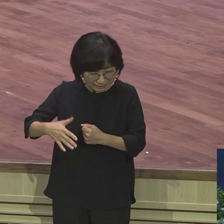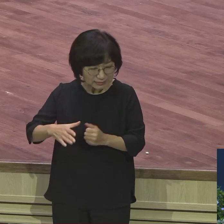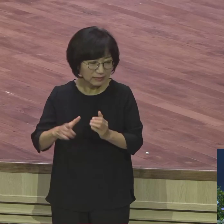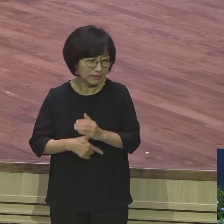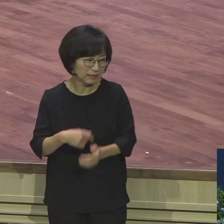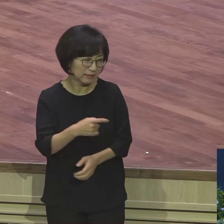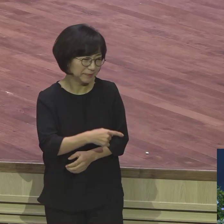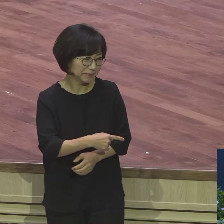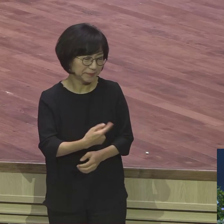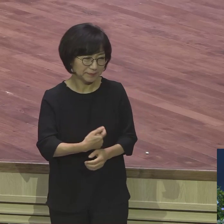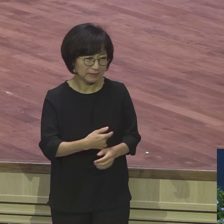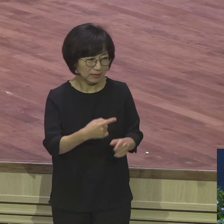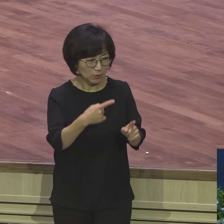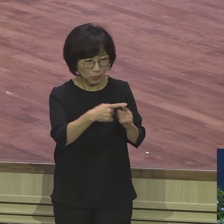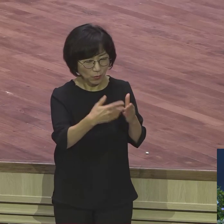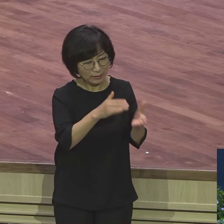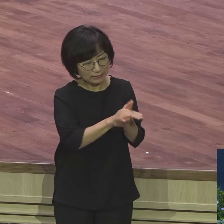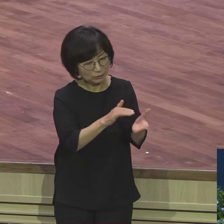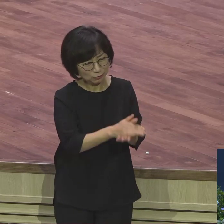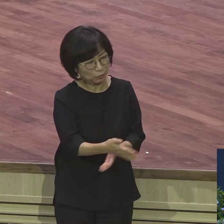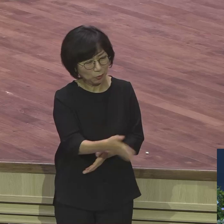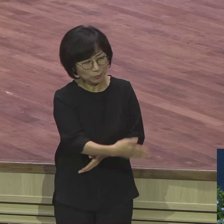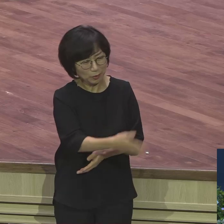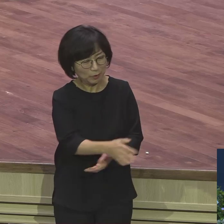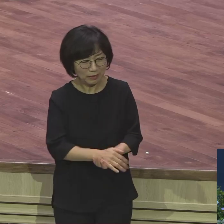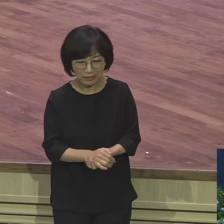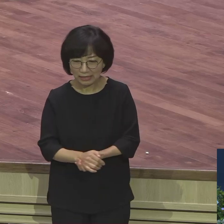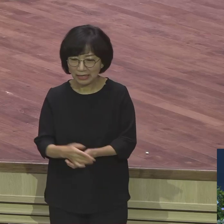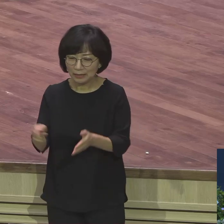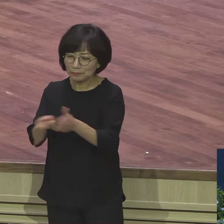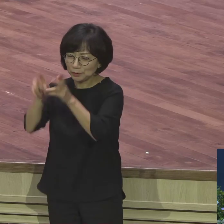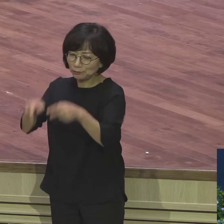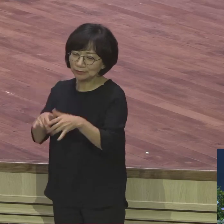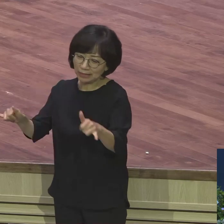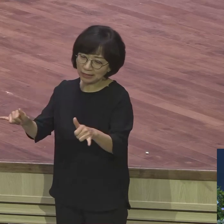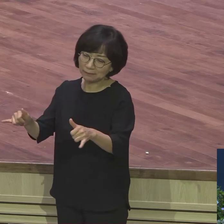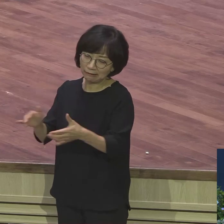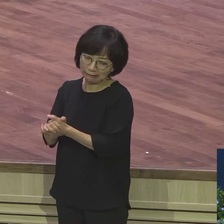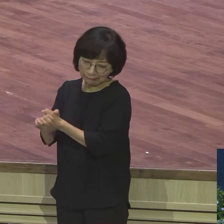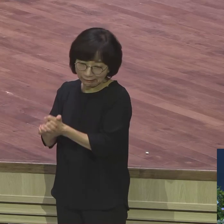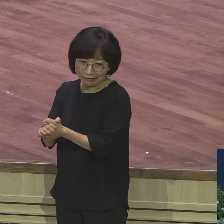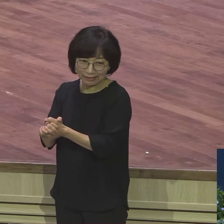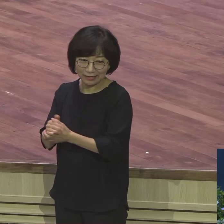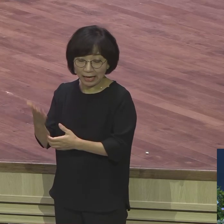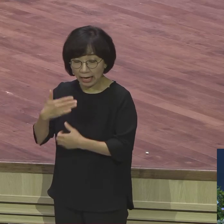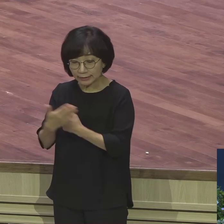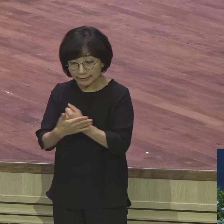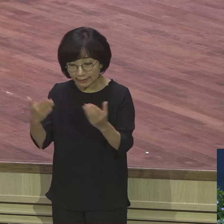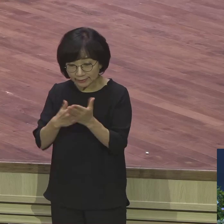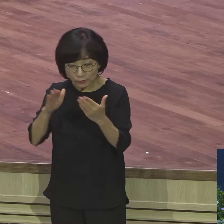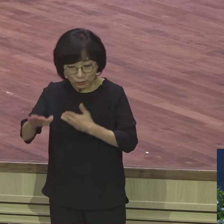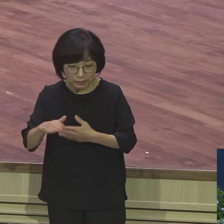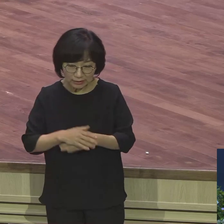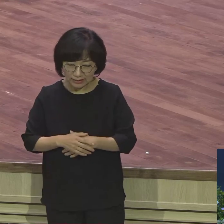은혜 받고 나니까 교회 안에 있어요 어쩔 거예요 교회 안에 있어요 밖에 못 나가지 다 끊었지 밖에 다